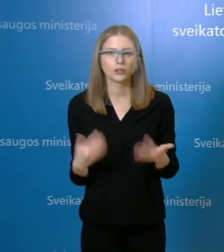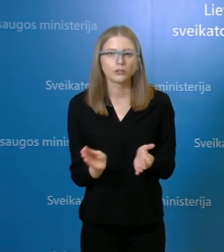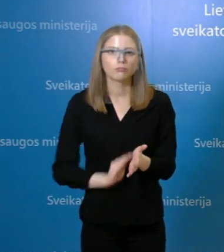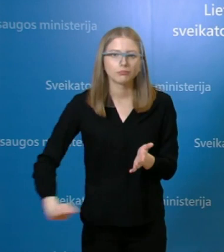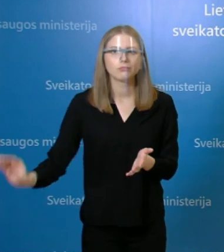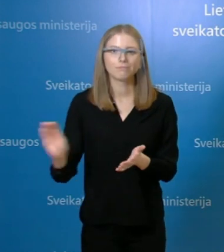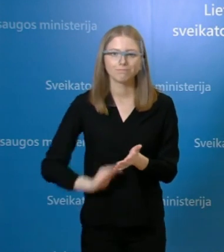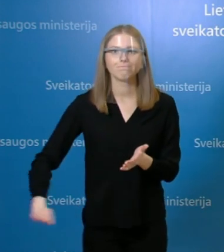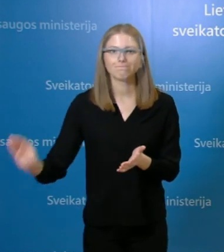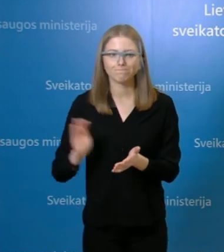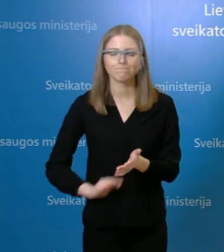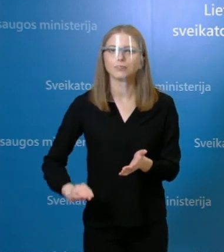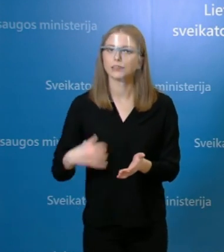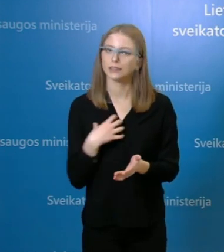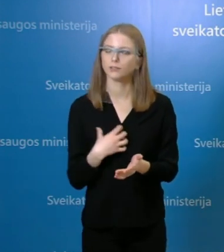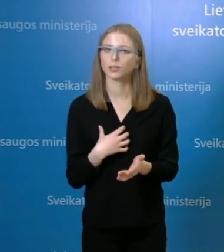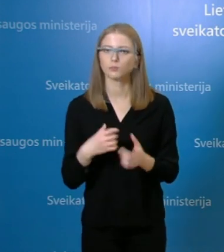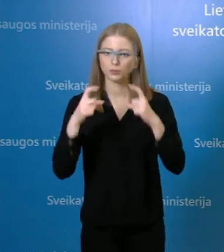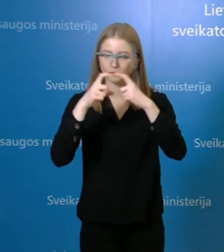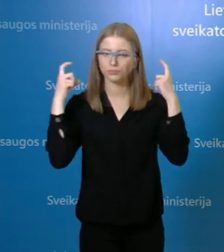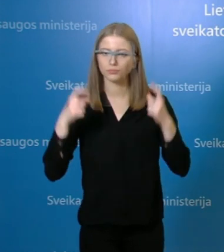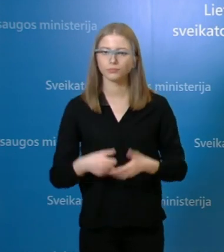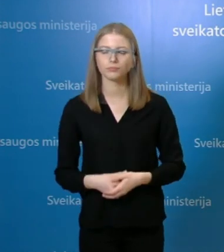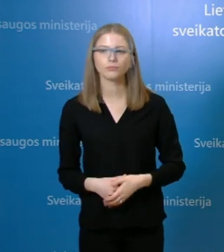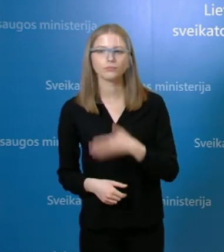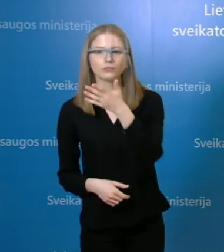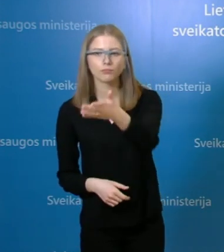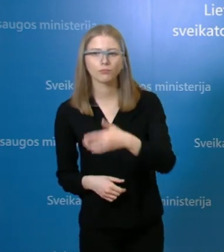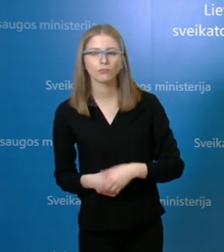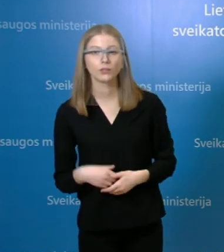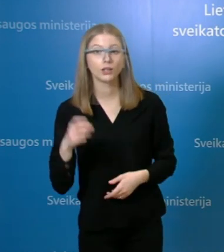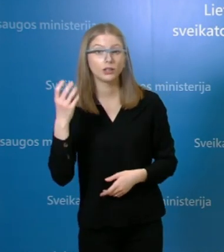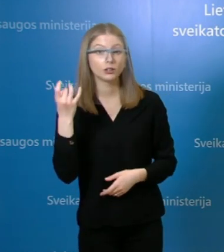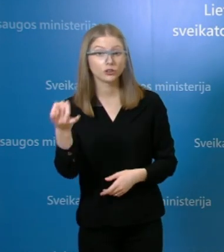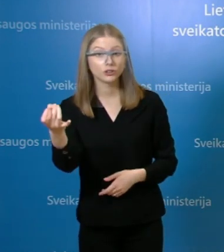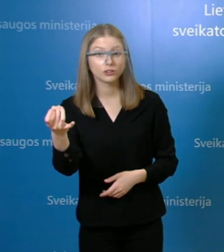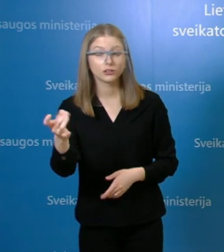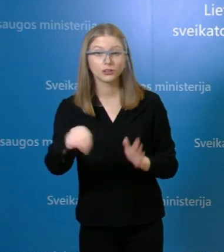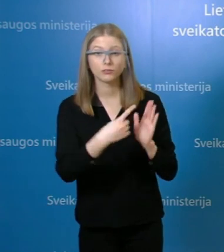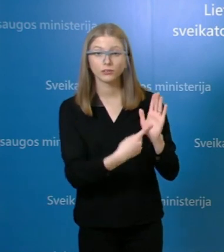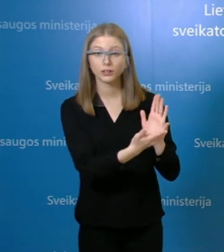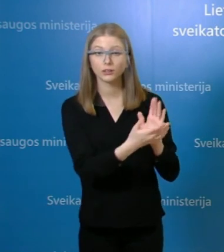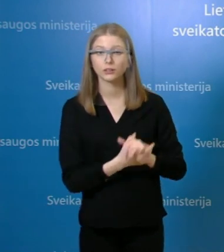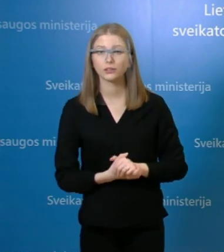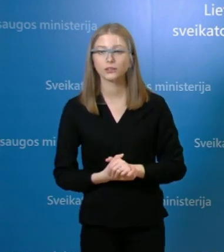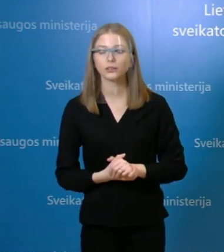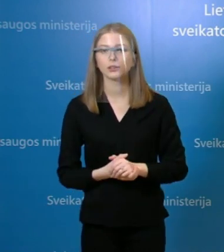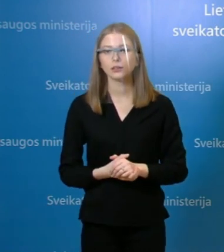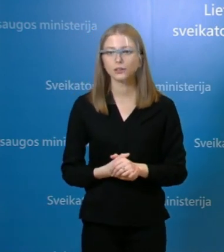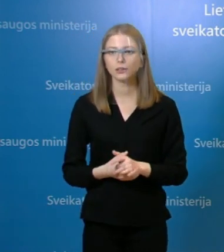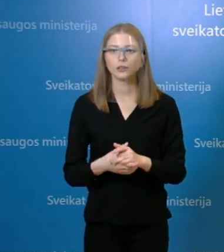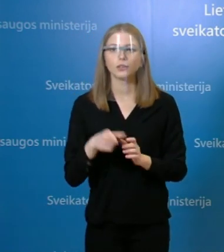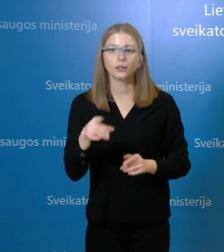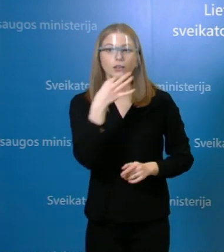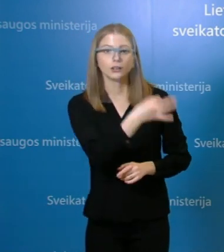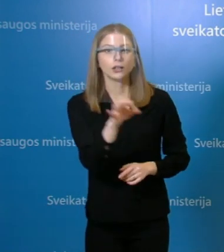tai jisai tikrai yra labai svarbus. August, tai būtų klausimų dar? Pasitikslint, dėl minėjot dėl tų